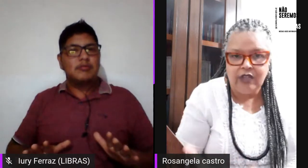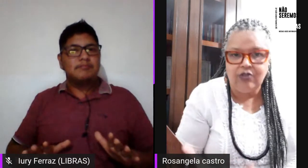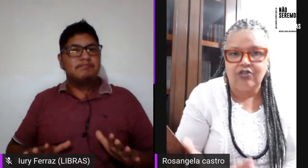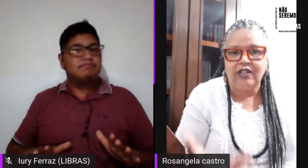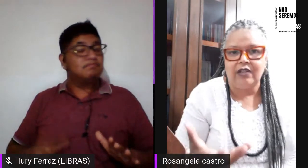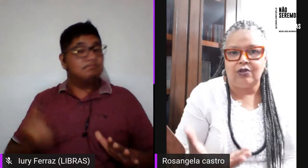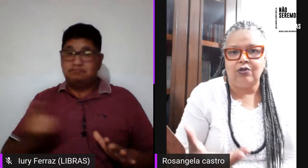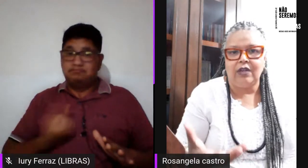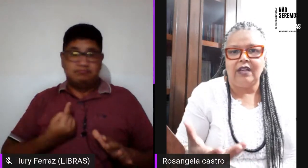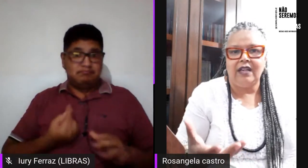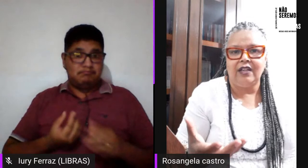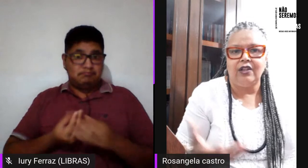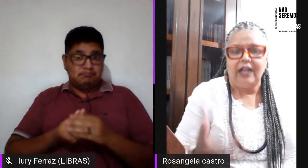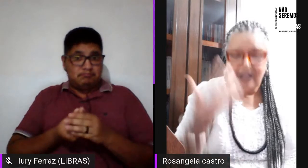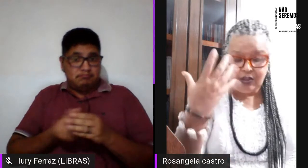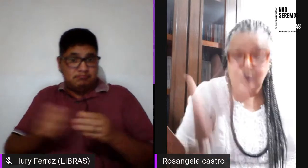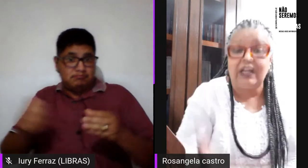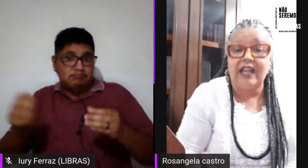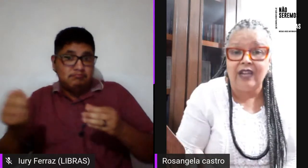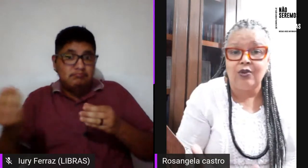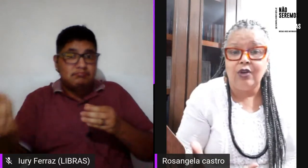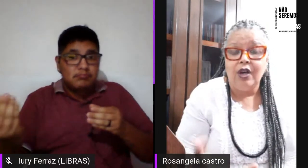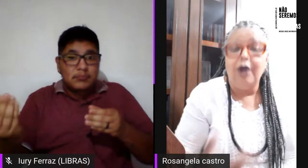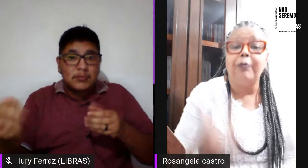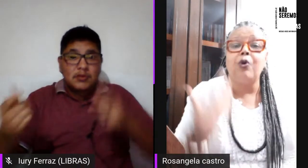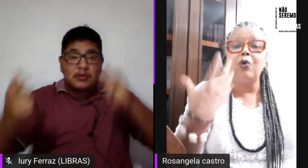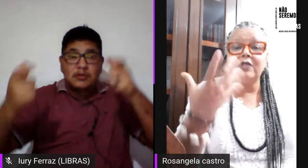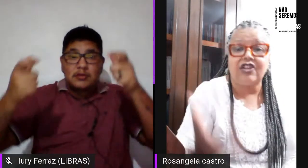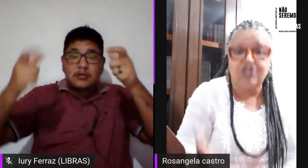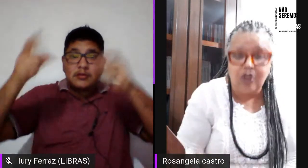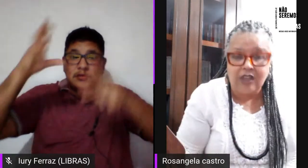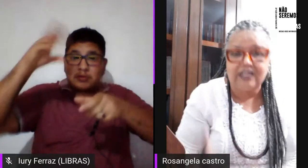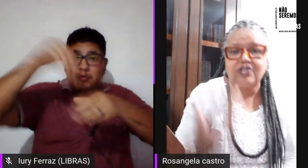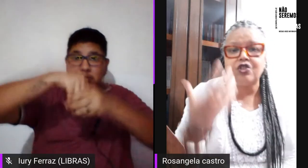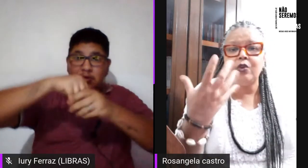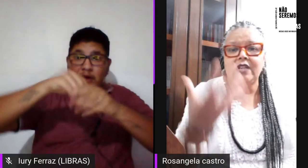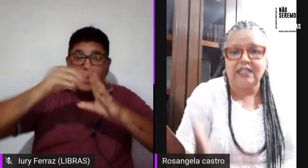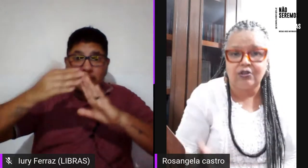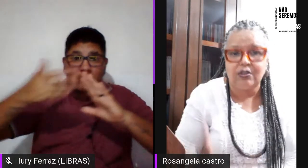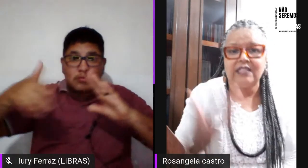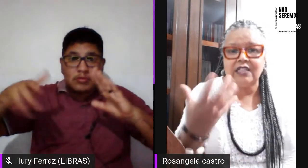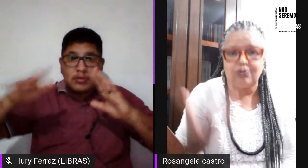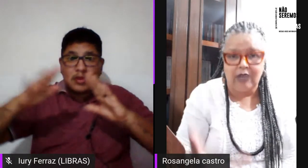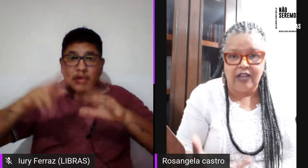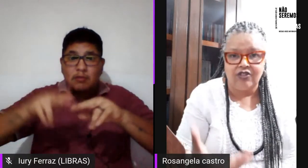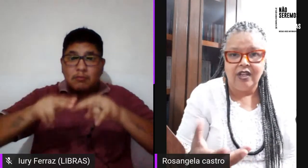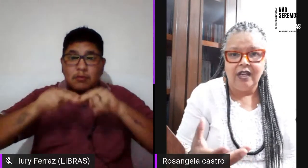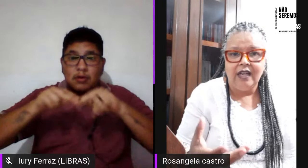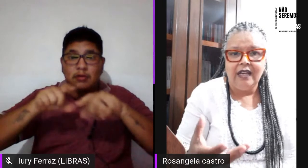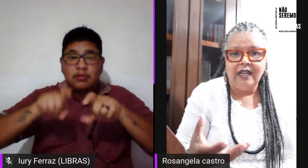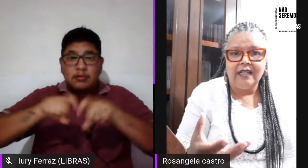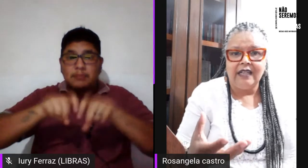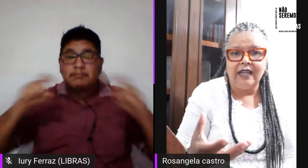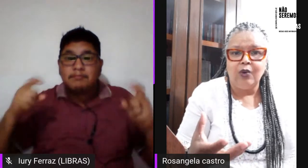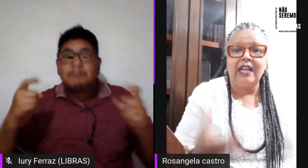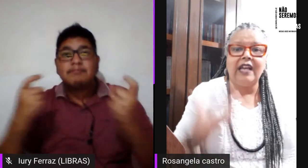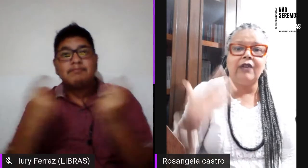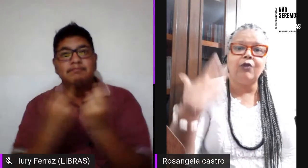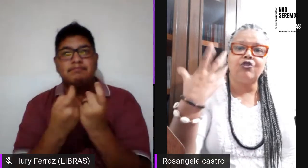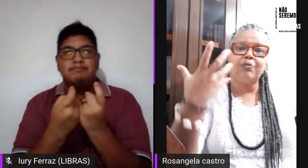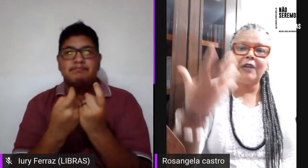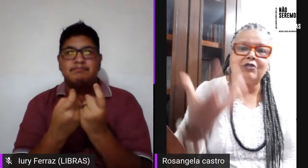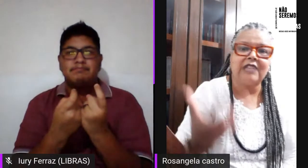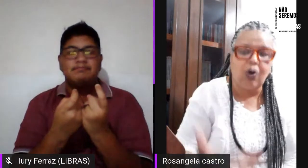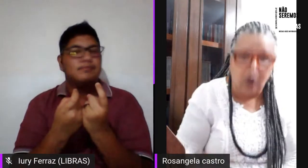excluídos dentro do terreiro por conta das nossas orientações sexuais. O